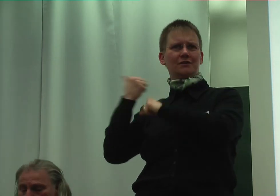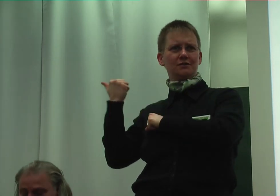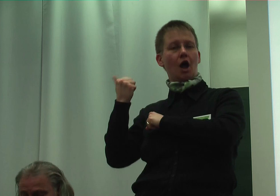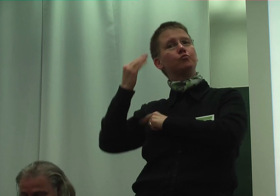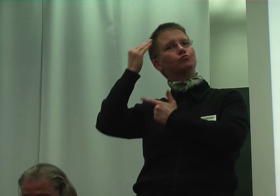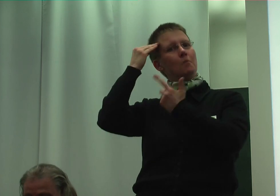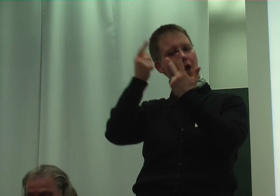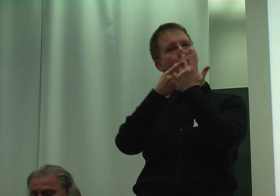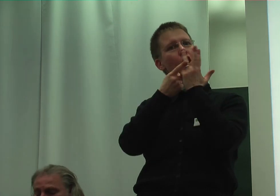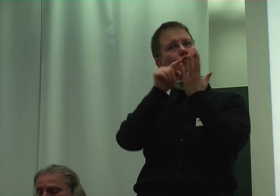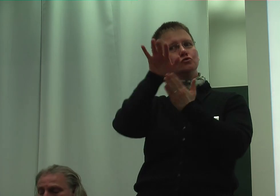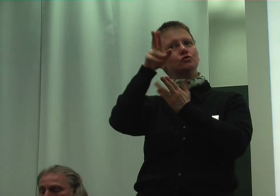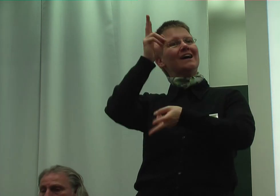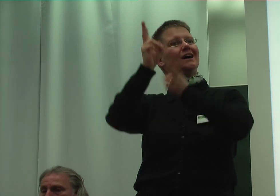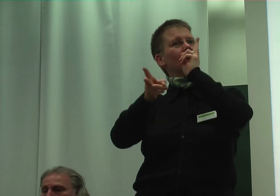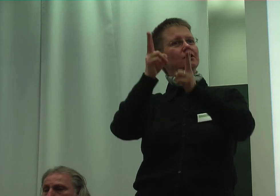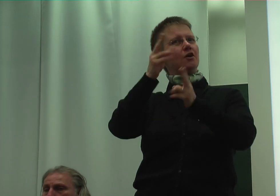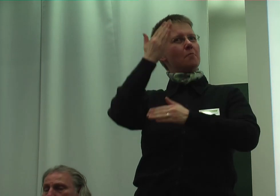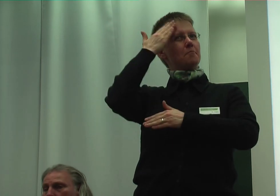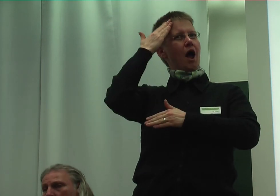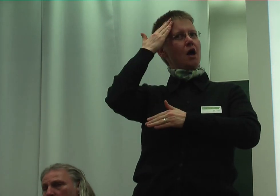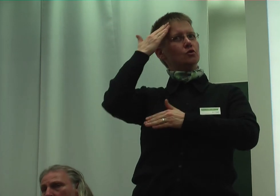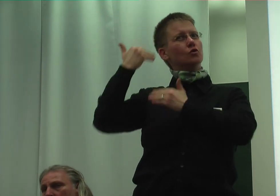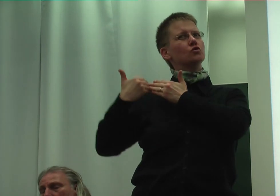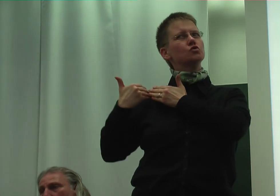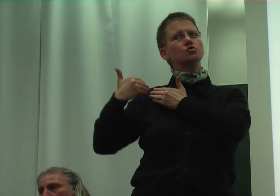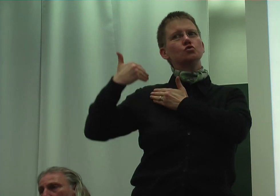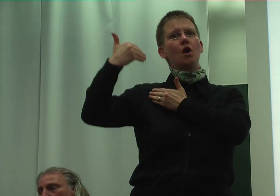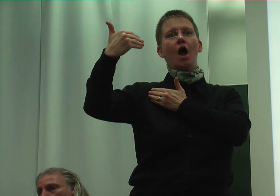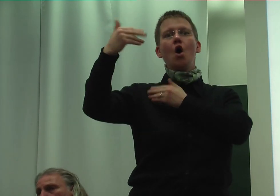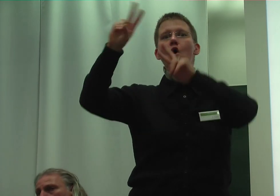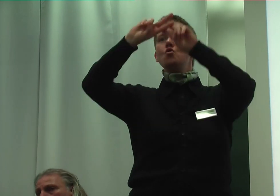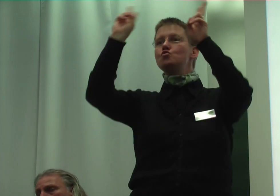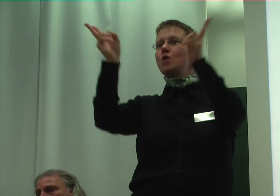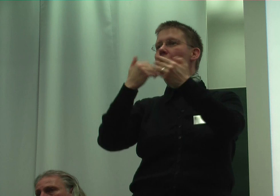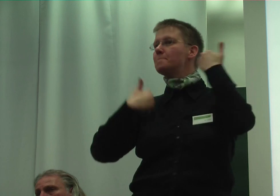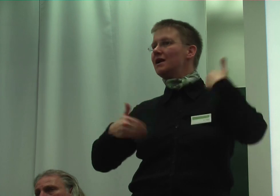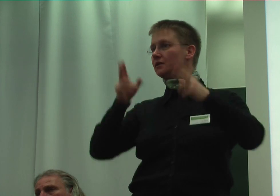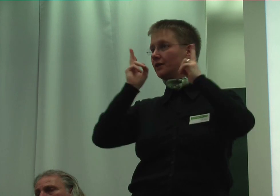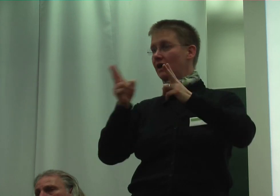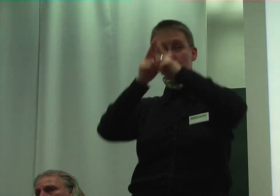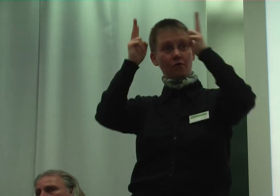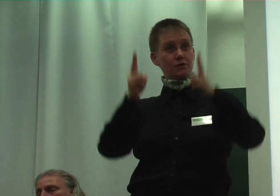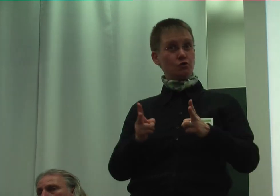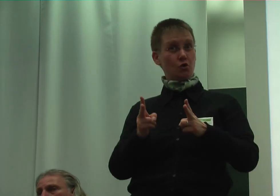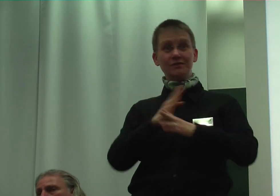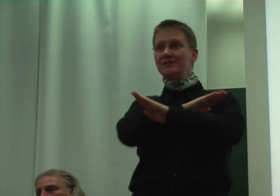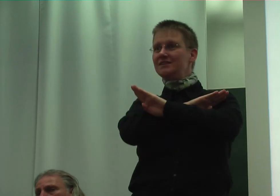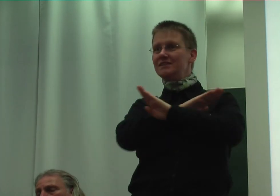dass manche Richter der Auffassung sind, solange die UN-Behindernrechtskonvention nicht in Gäten gesetzt